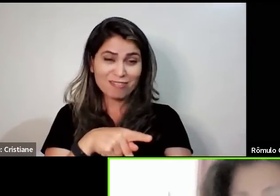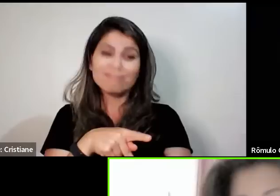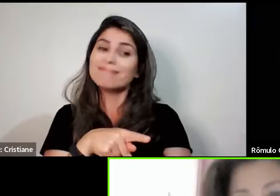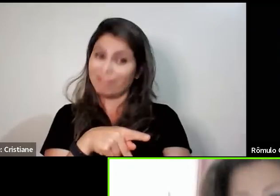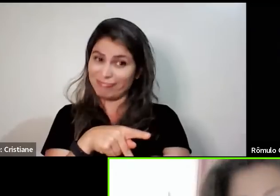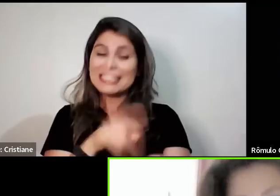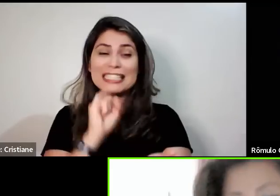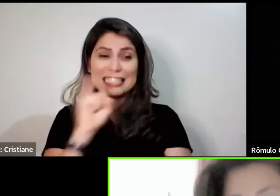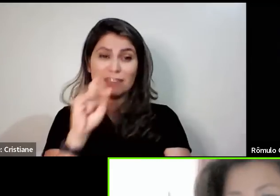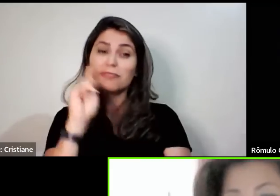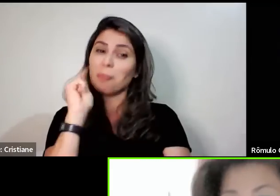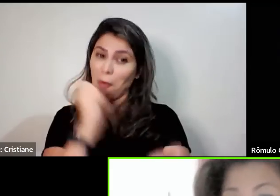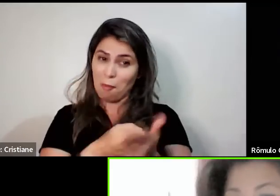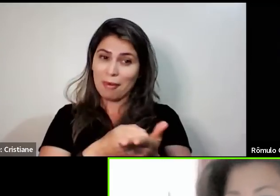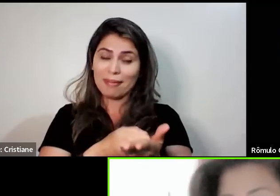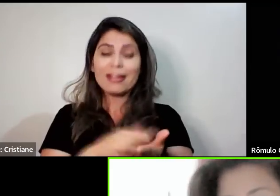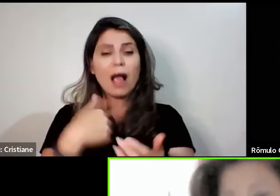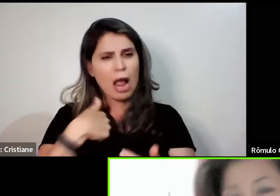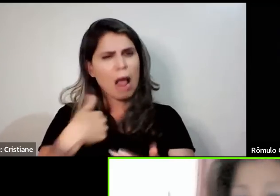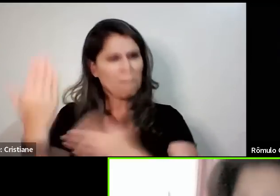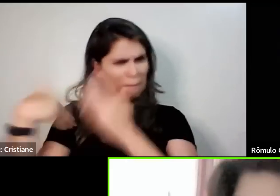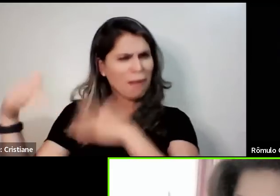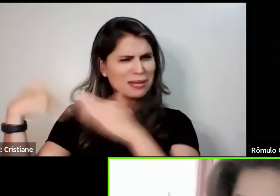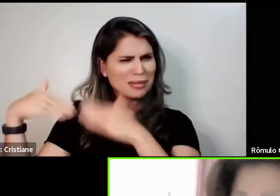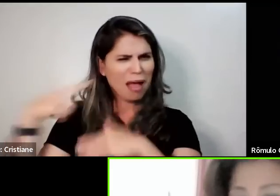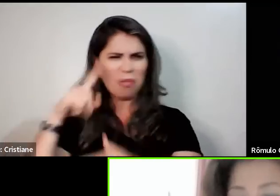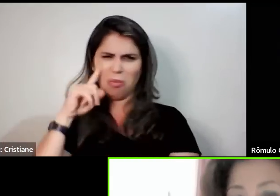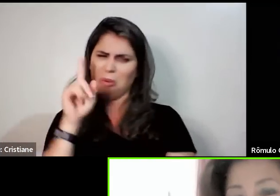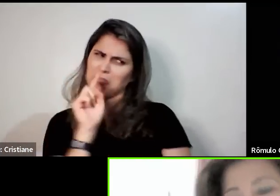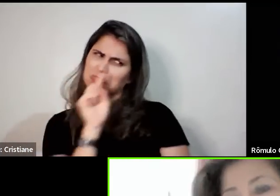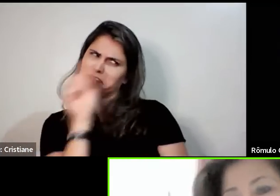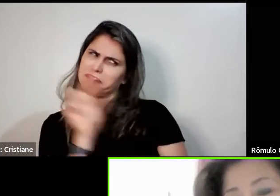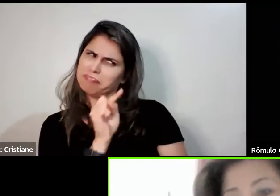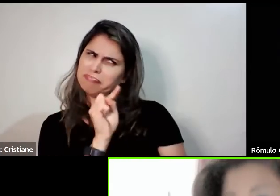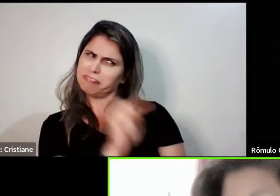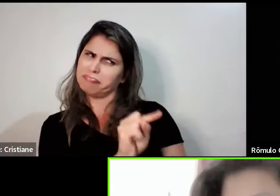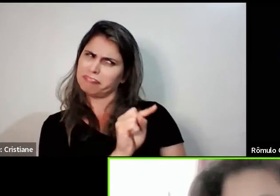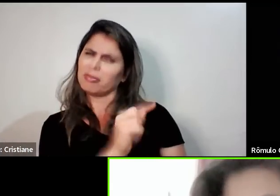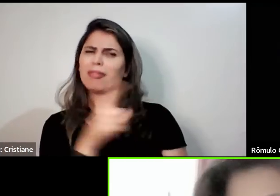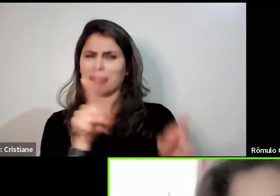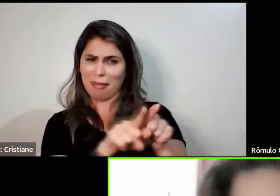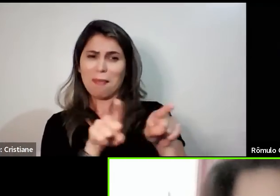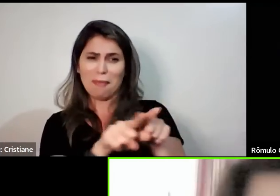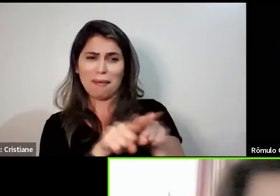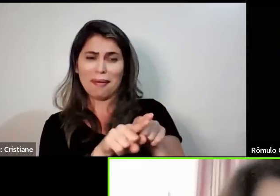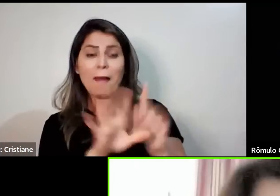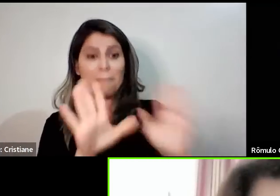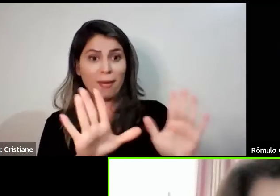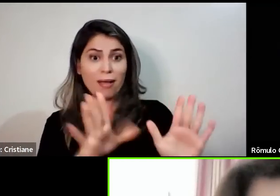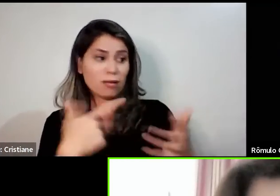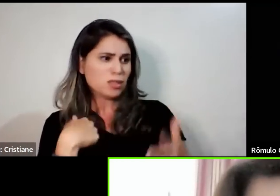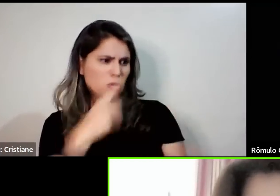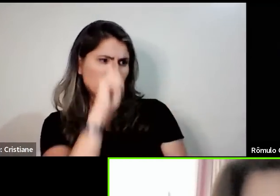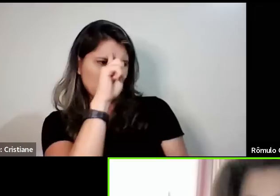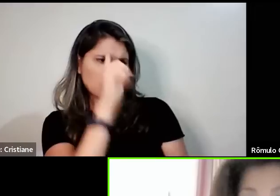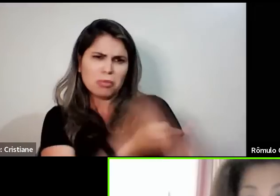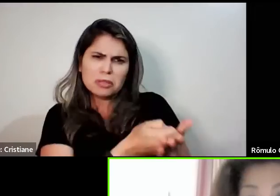no início não acreditei tanto assim, mas eu resolvi encarar. Por quê? Uma coisa é certa.